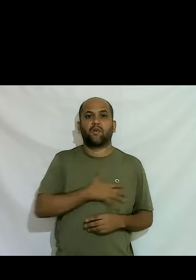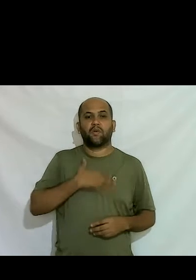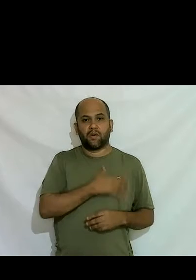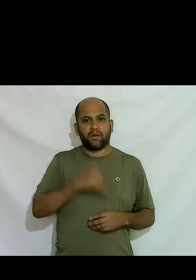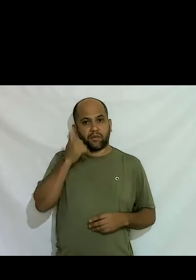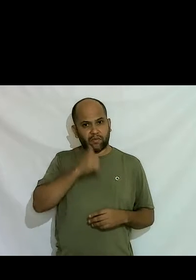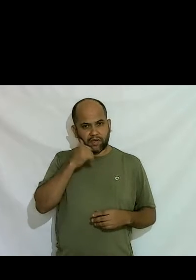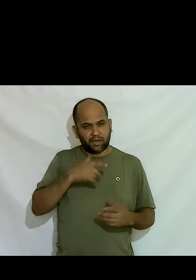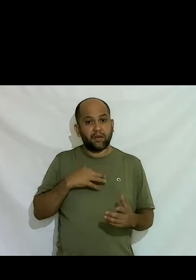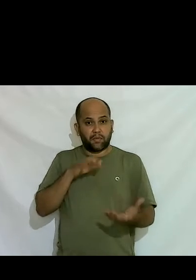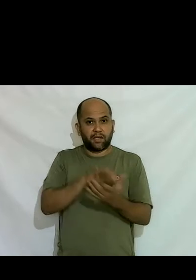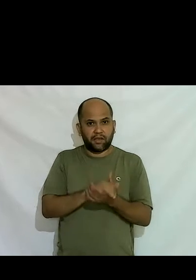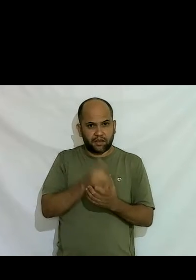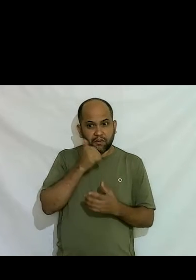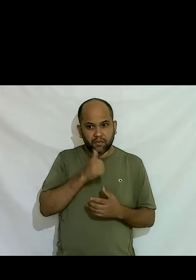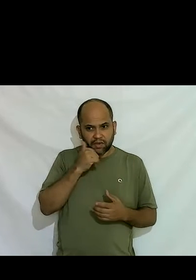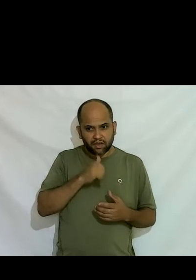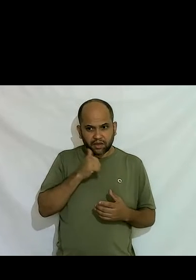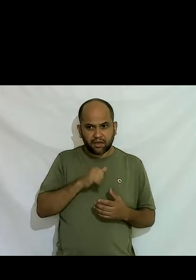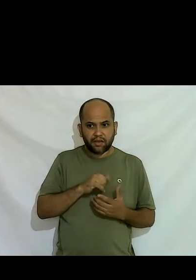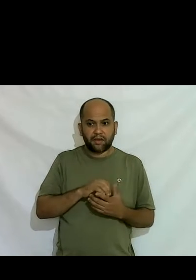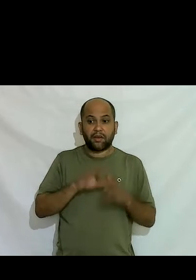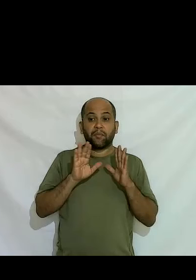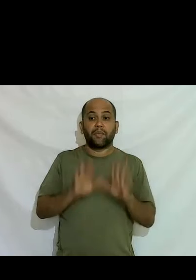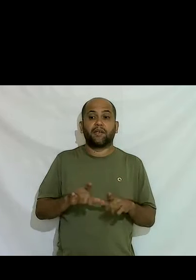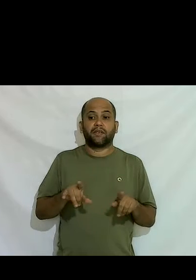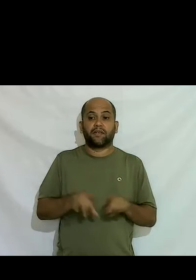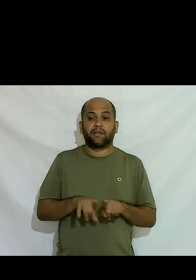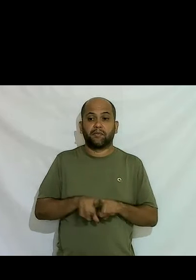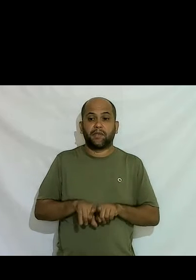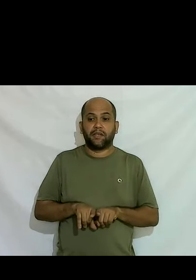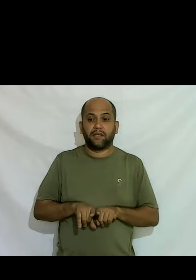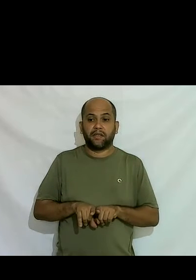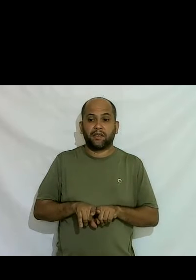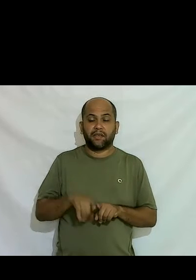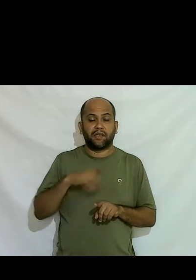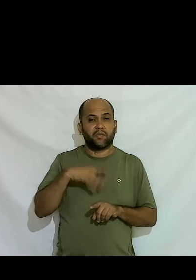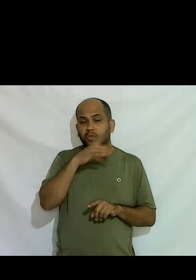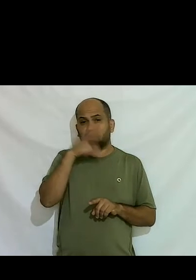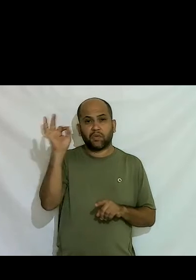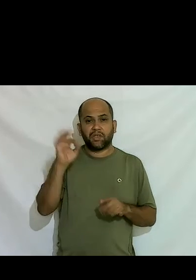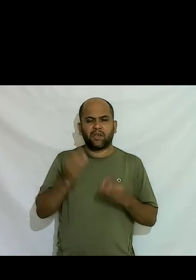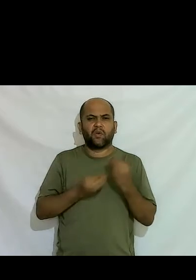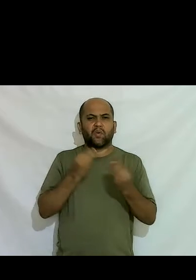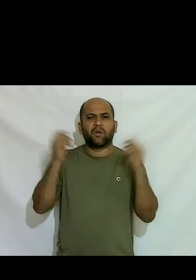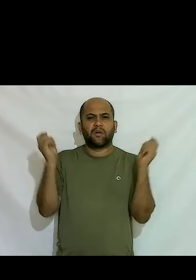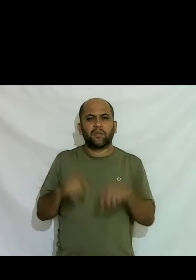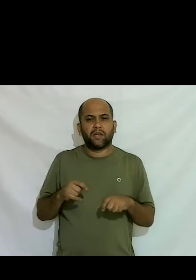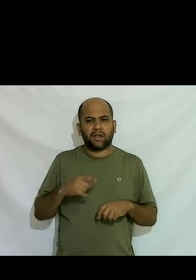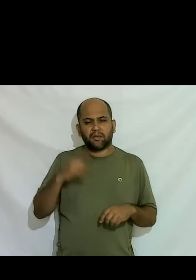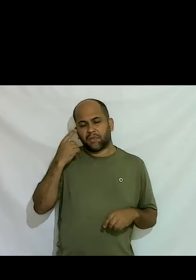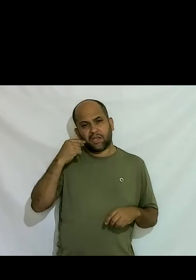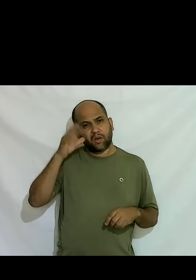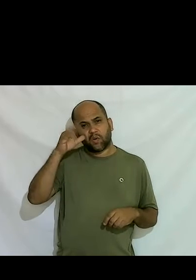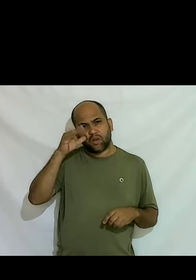depois mostro eu não casei mais uma vez depois mas aí eu não entendia como era possível achar isso uma incoerência né eu me